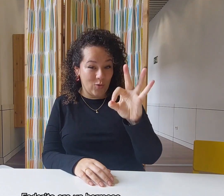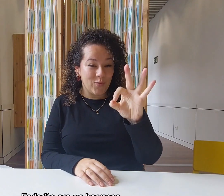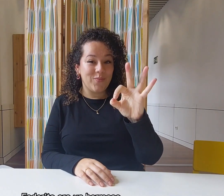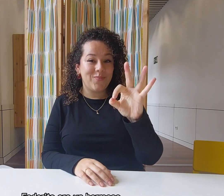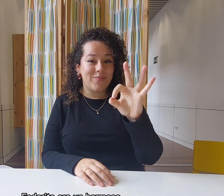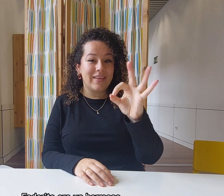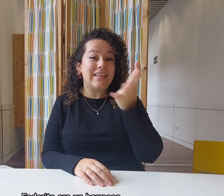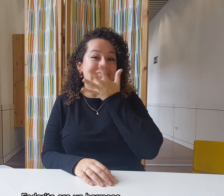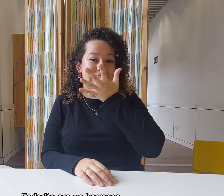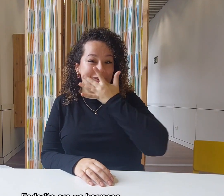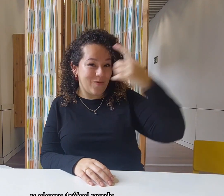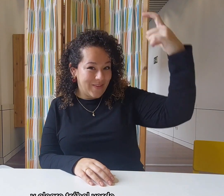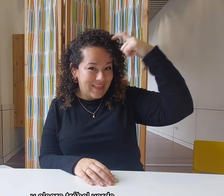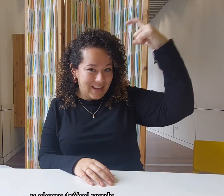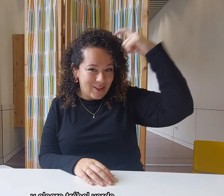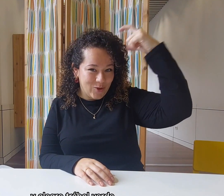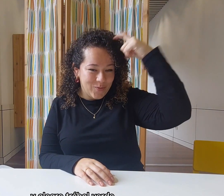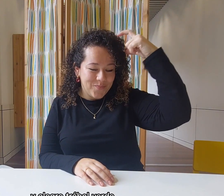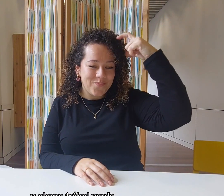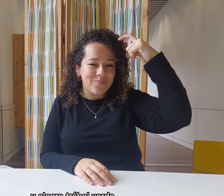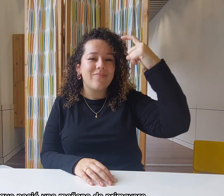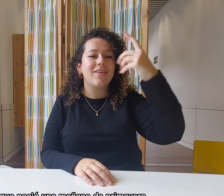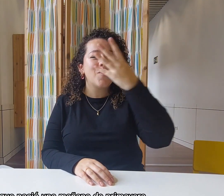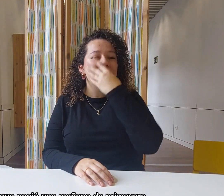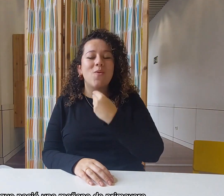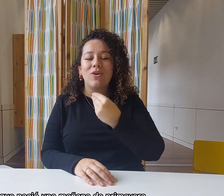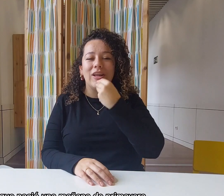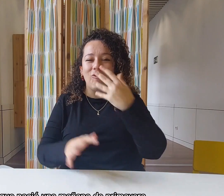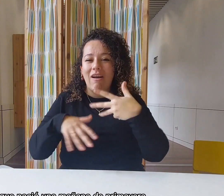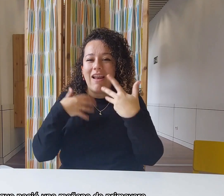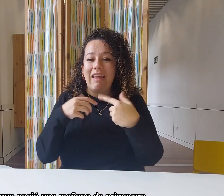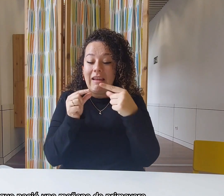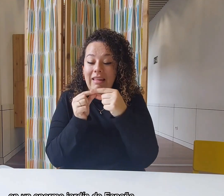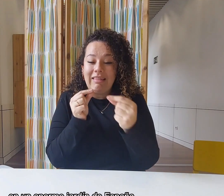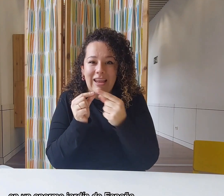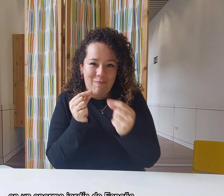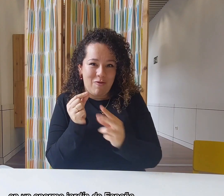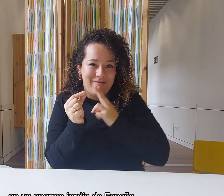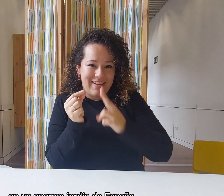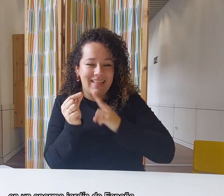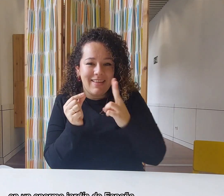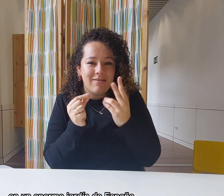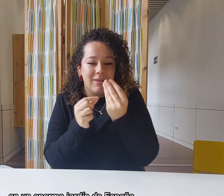Federito era un hermoso y alegre trébol verde que nació una mañana de primavera en un enorme jardín de España.